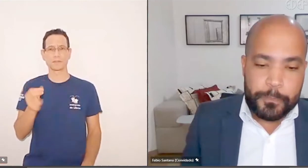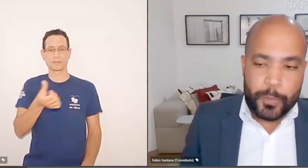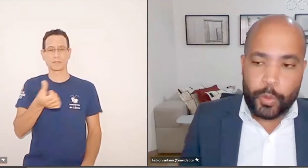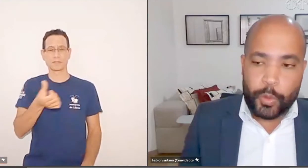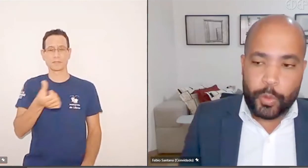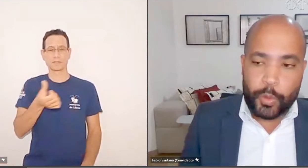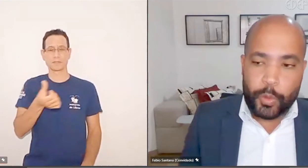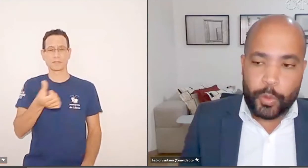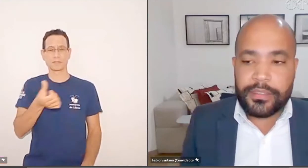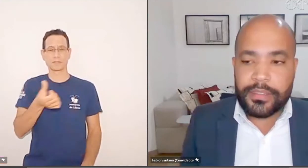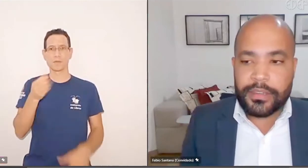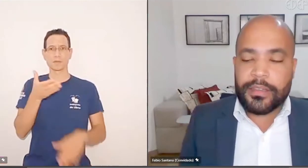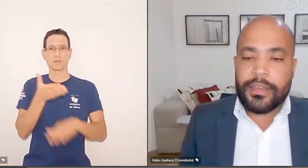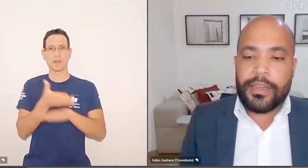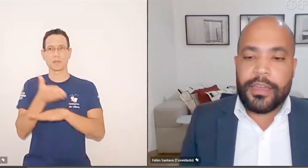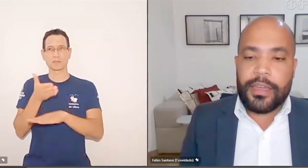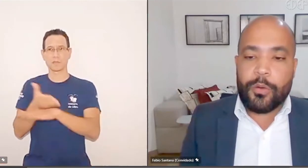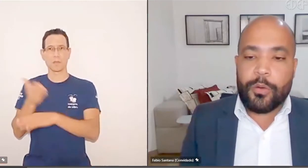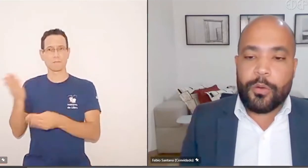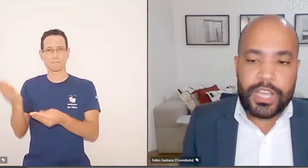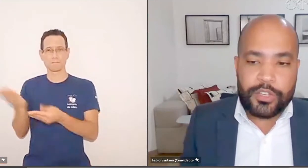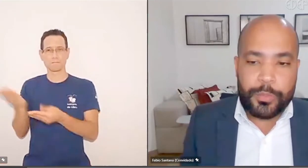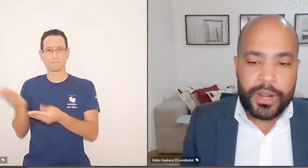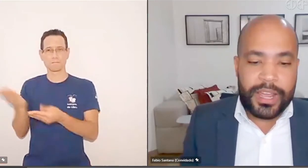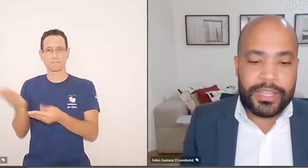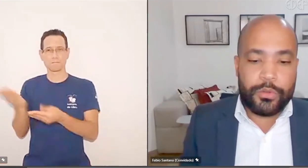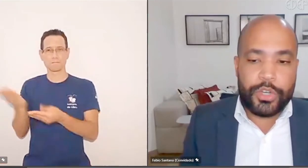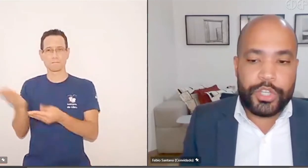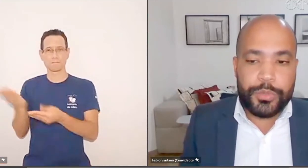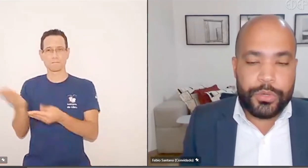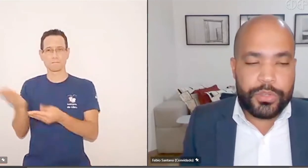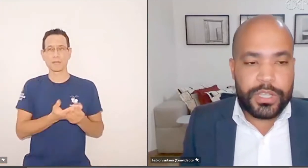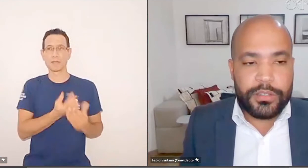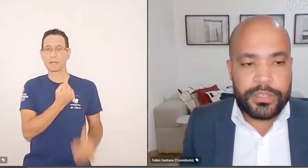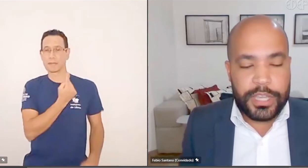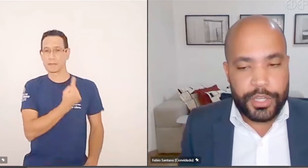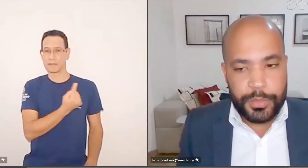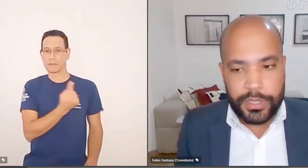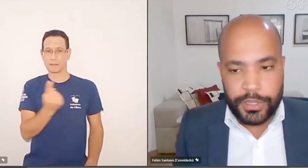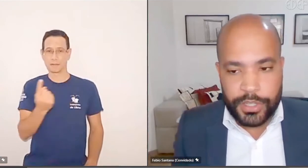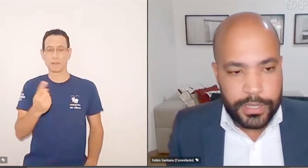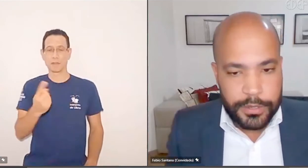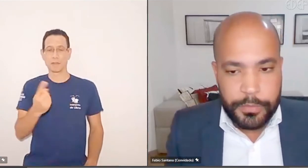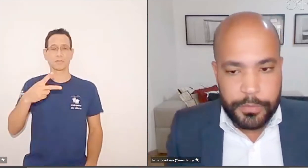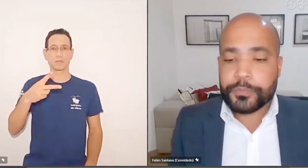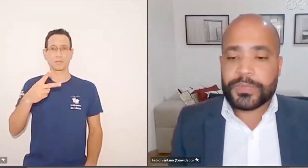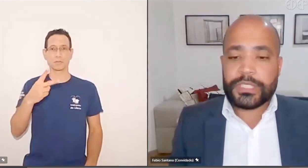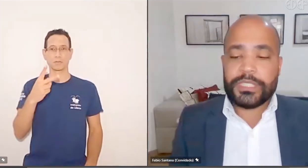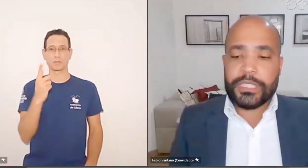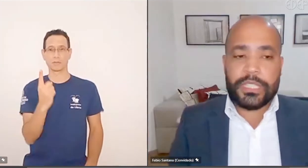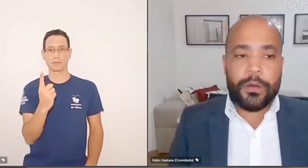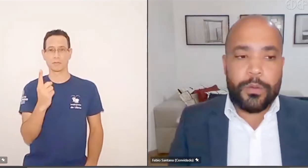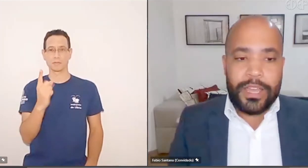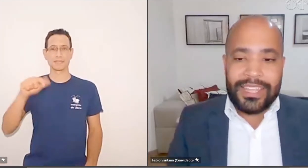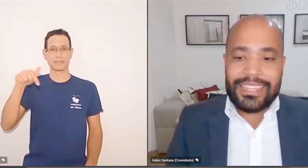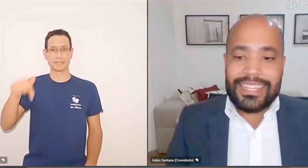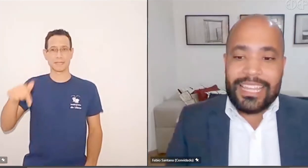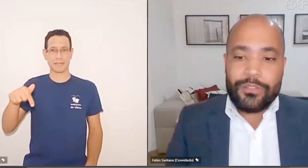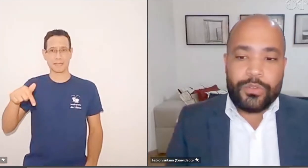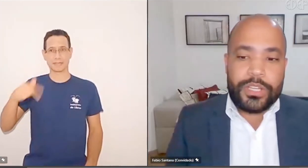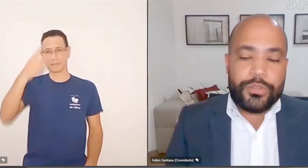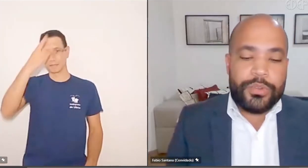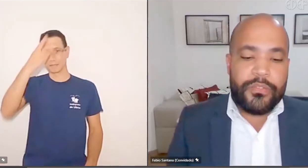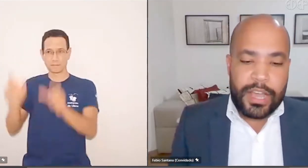ajuizadas, o que representa um processo para cada 2.107 habitantes da cidade de São Paulo. Então,